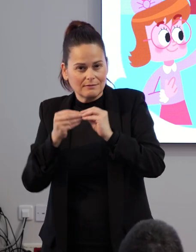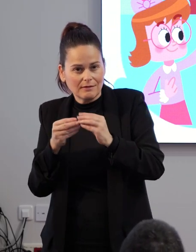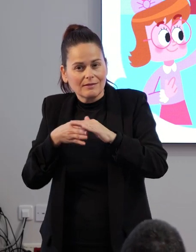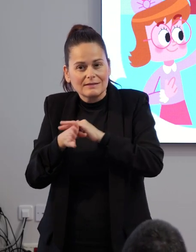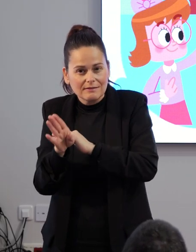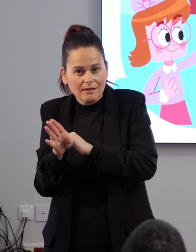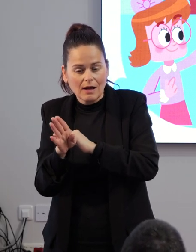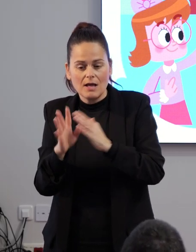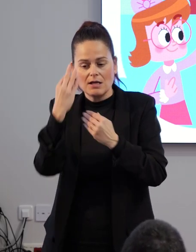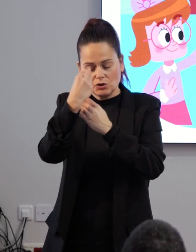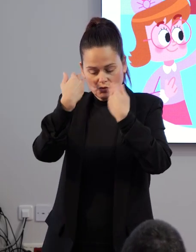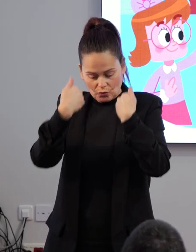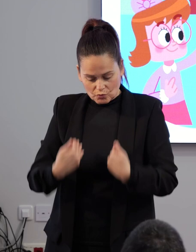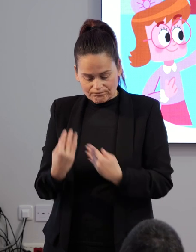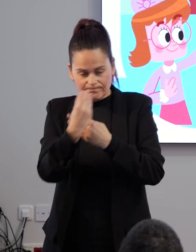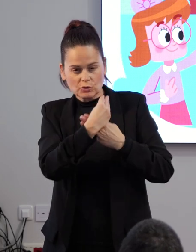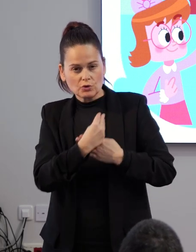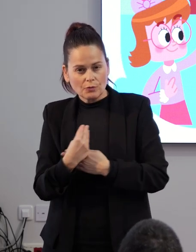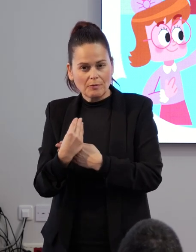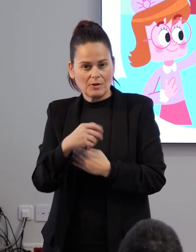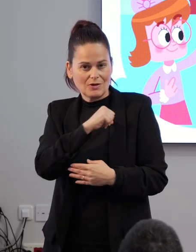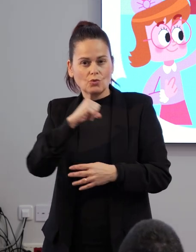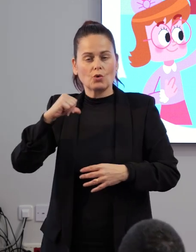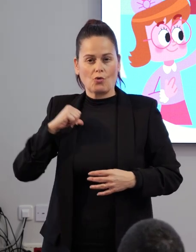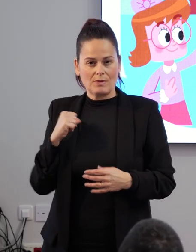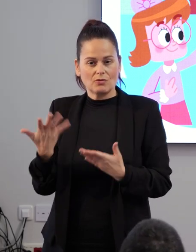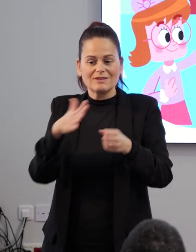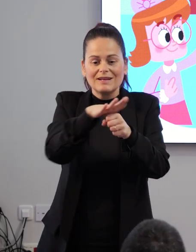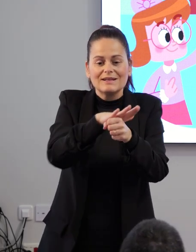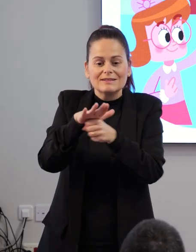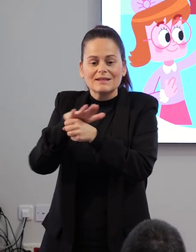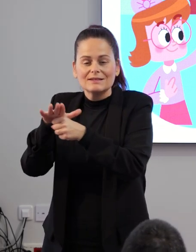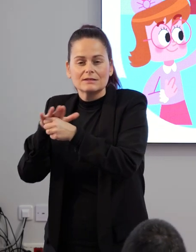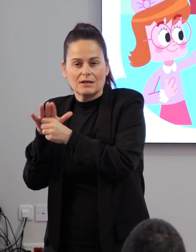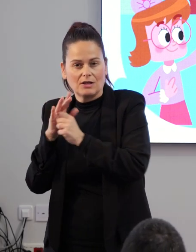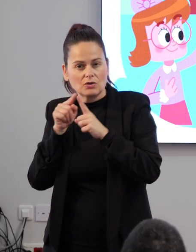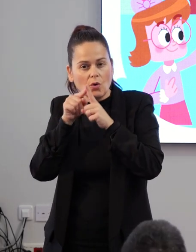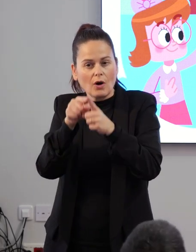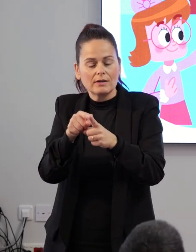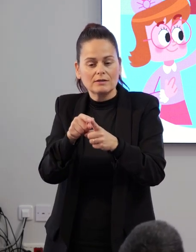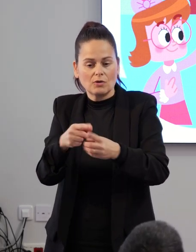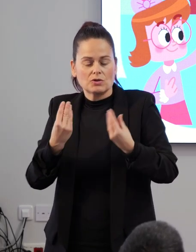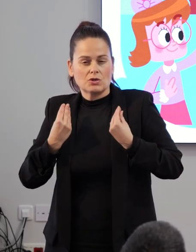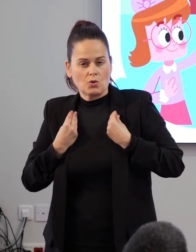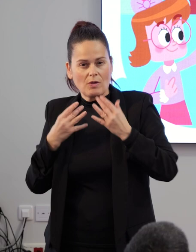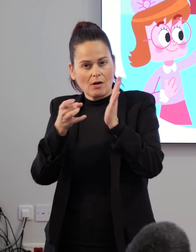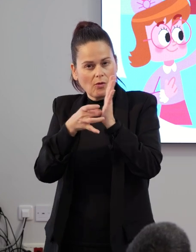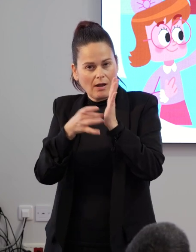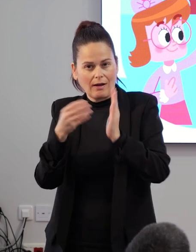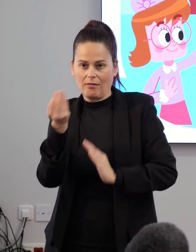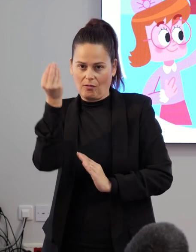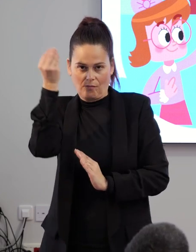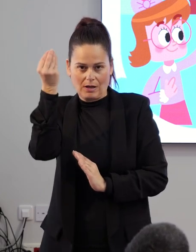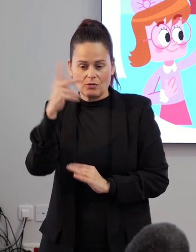en su autonomía personal y en todas aquellas áreas que supongan una mejora en su calidad de vida. Durante este año